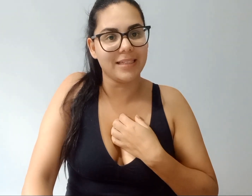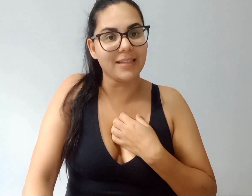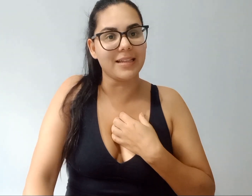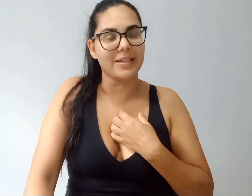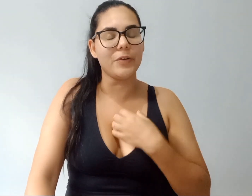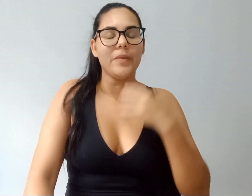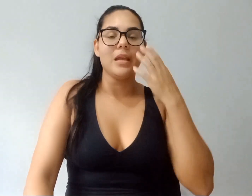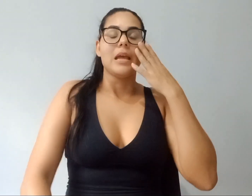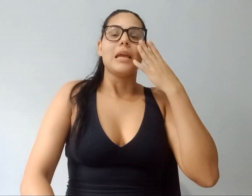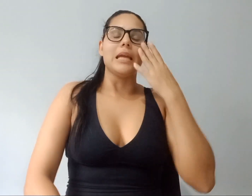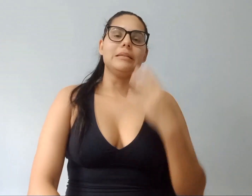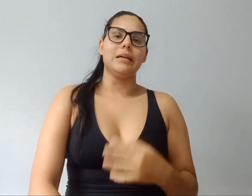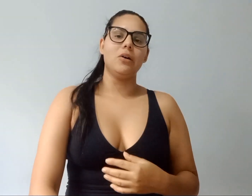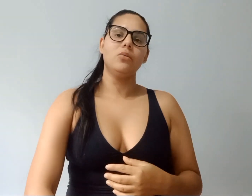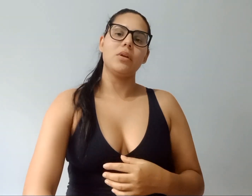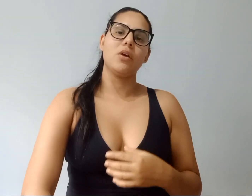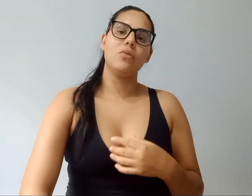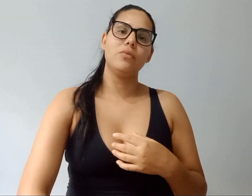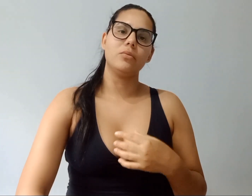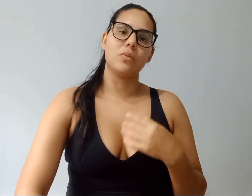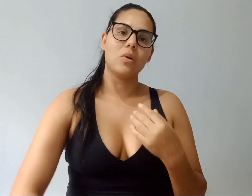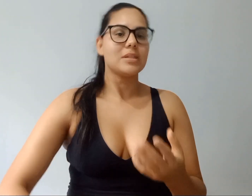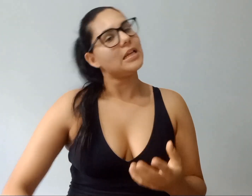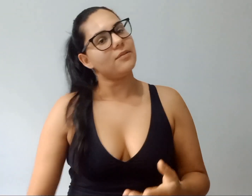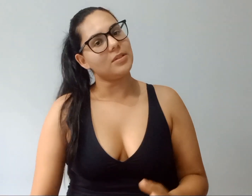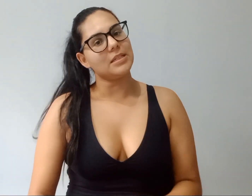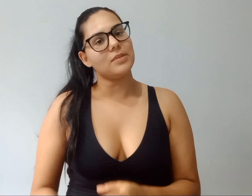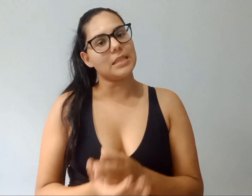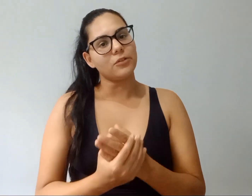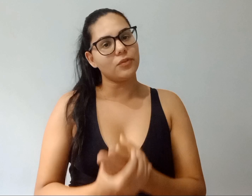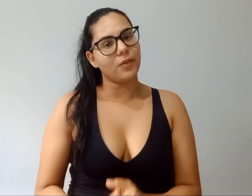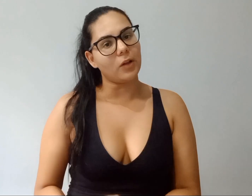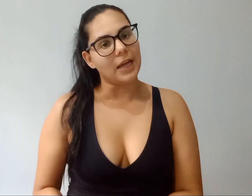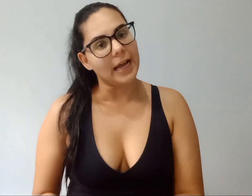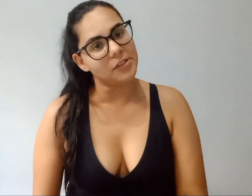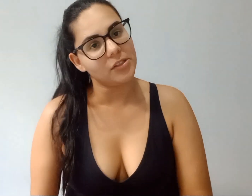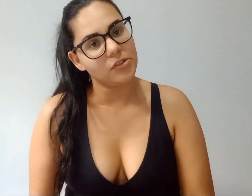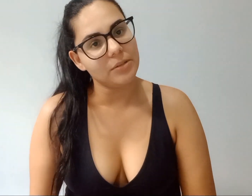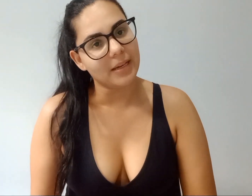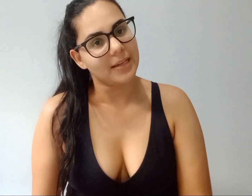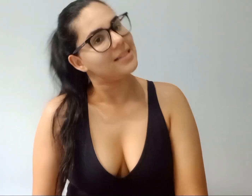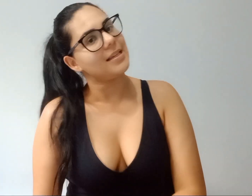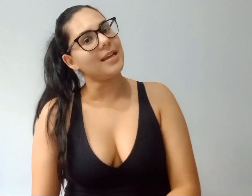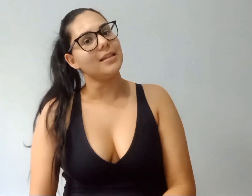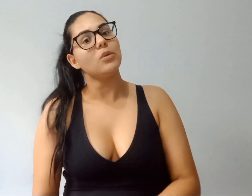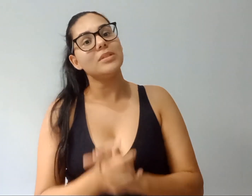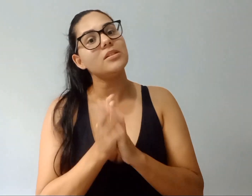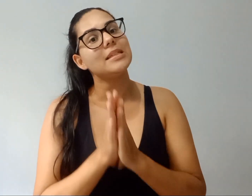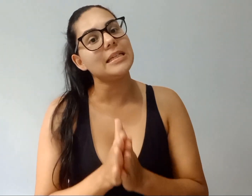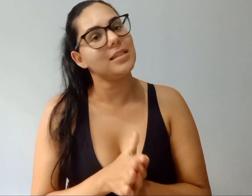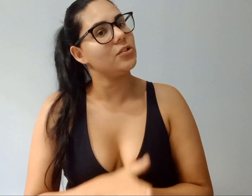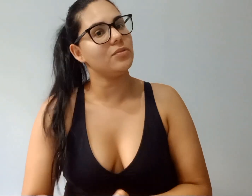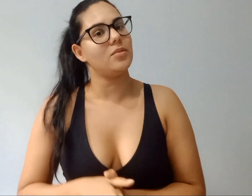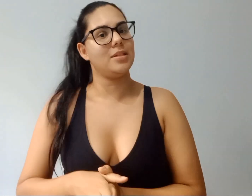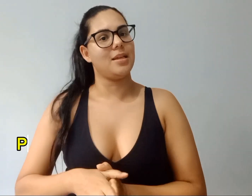entendeu? Então, eu conselho a você, se você está com dificuldade de emagrecer, não desista de você.